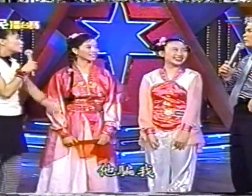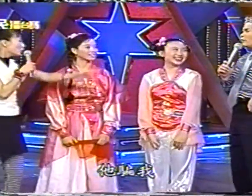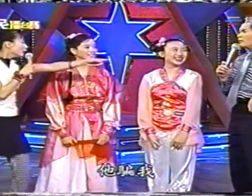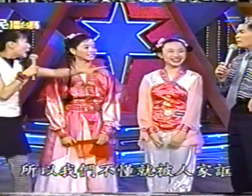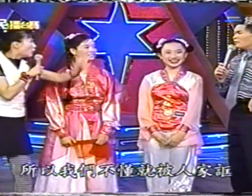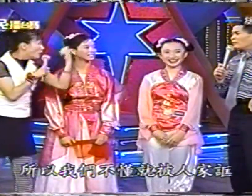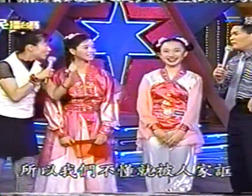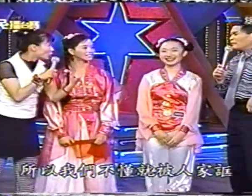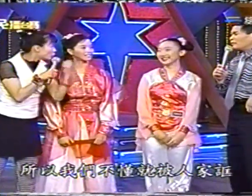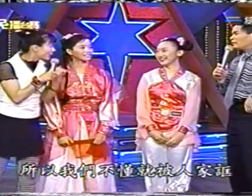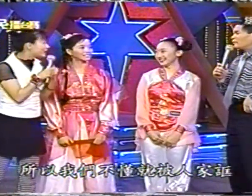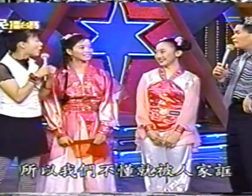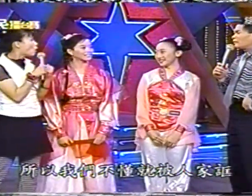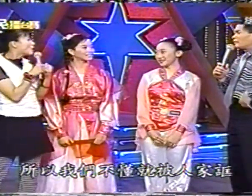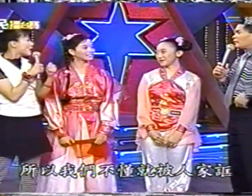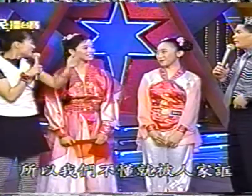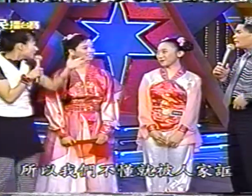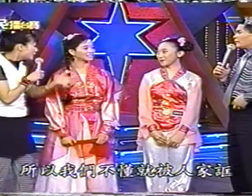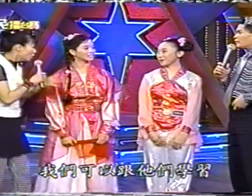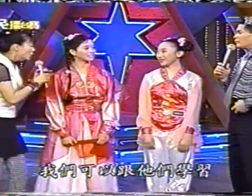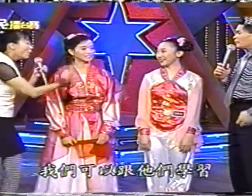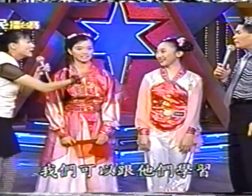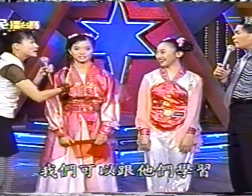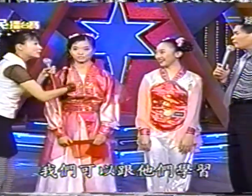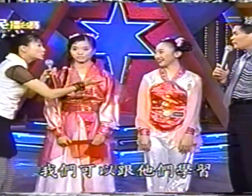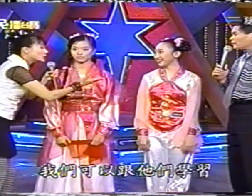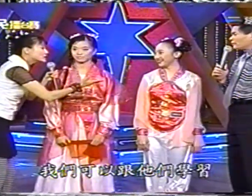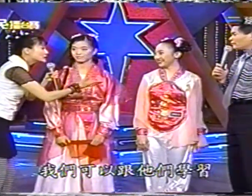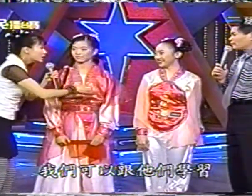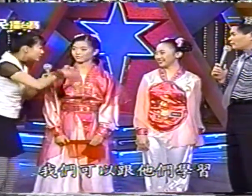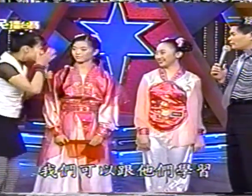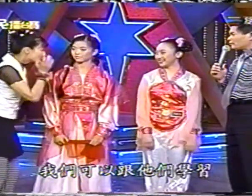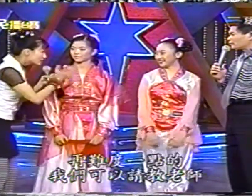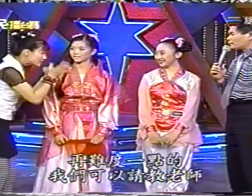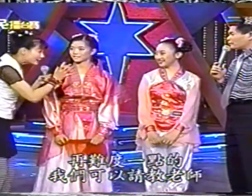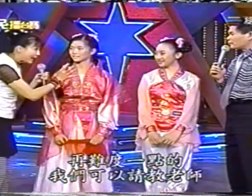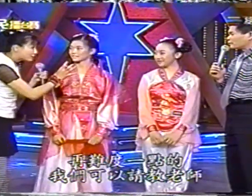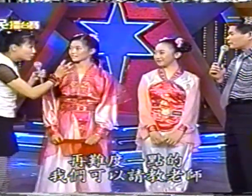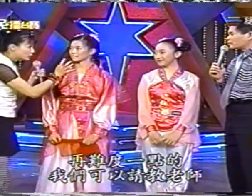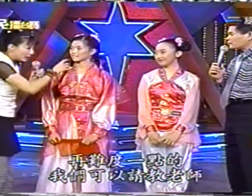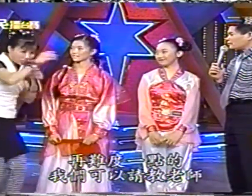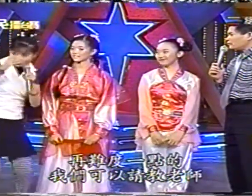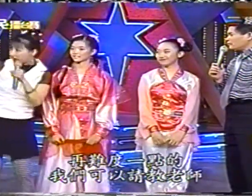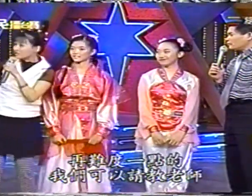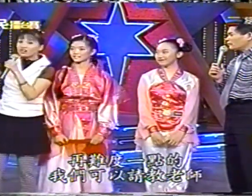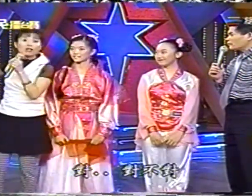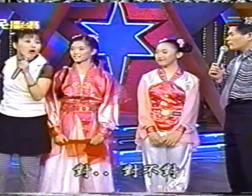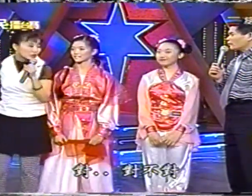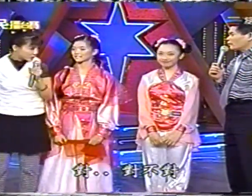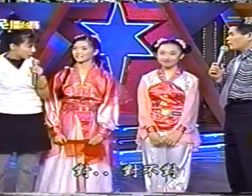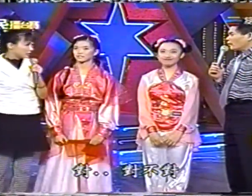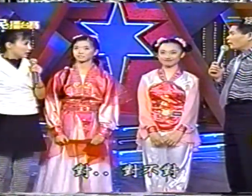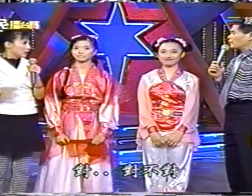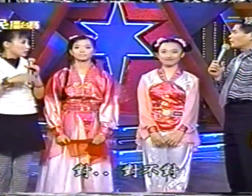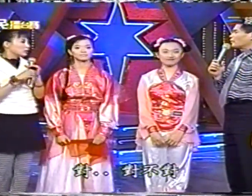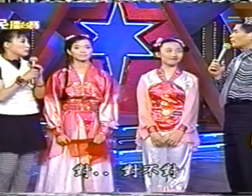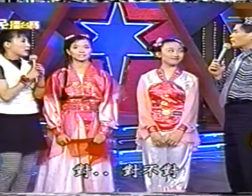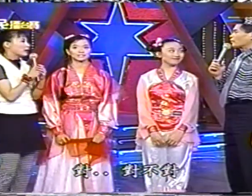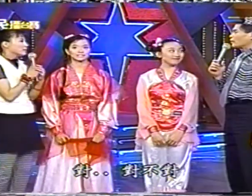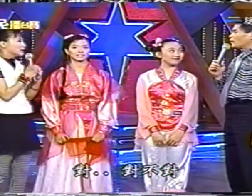所以啊 我们不懂就被人家框现在有我们可以跟他们学习再难度一点的我们可以请教老师对对不